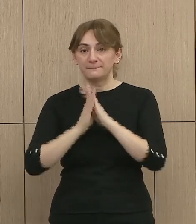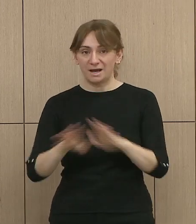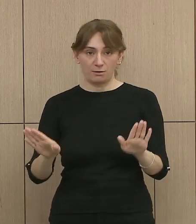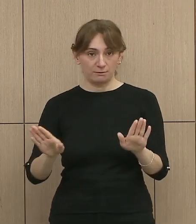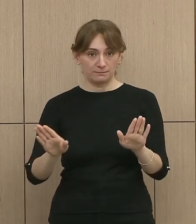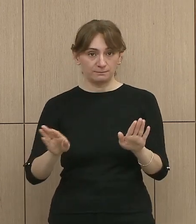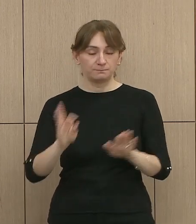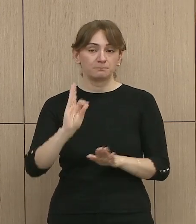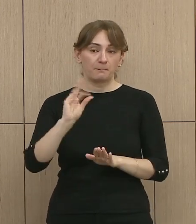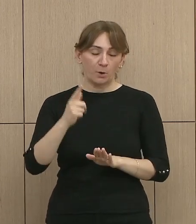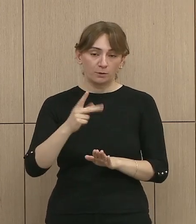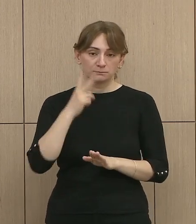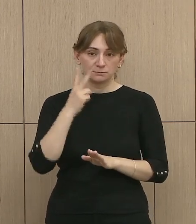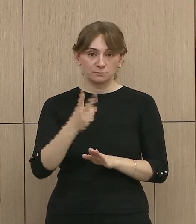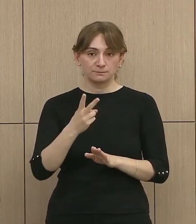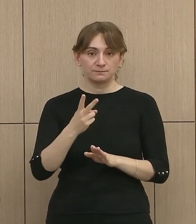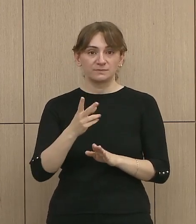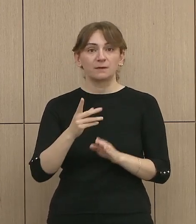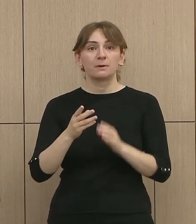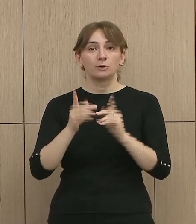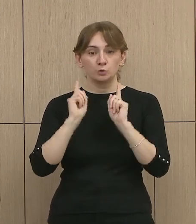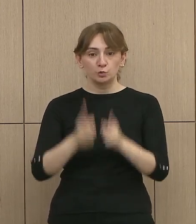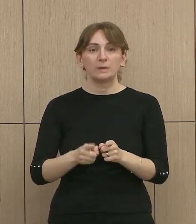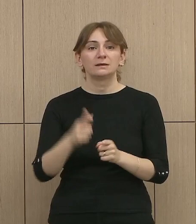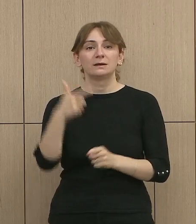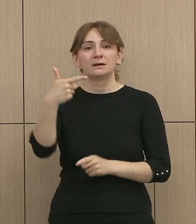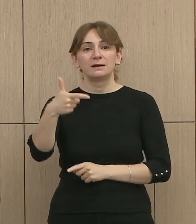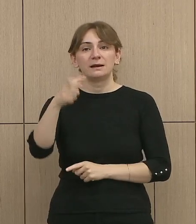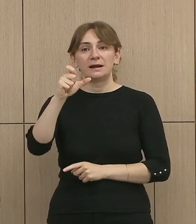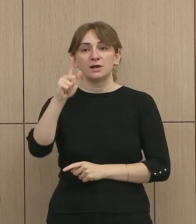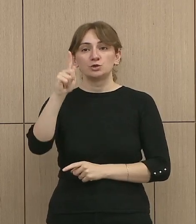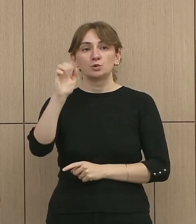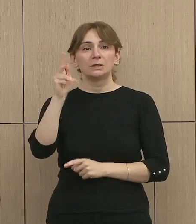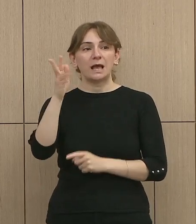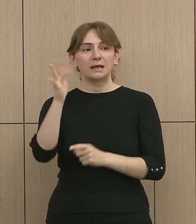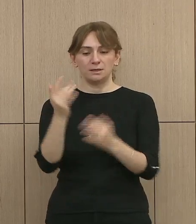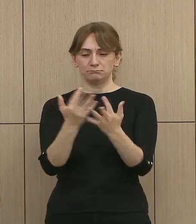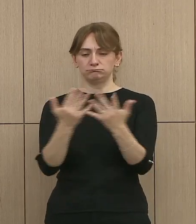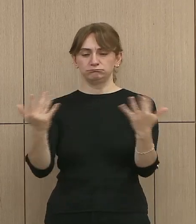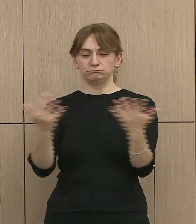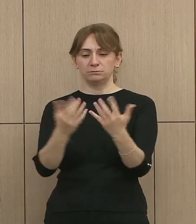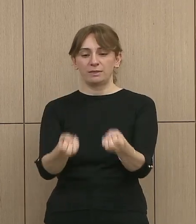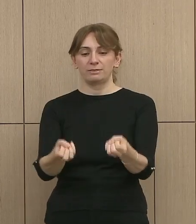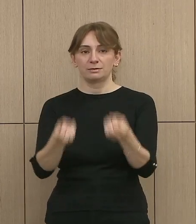tabulinit rezultatit për të gjitha këzazët.